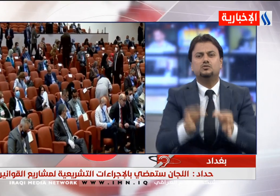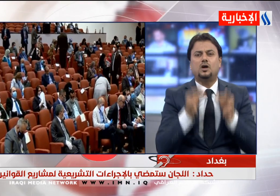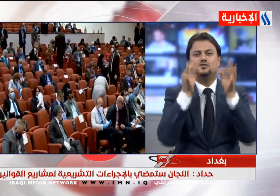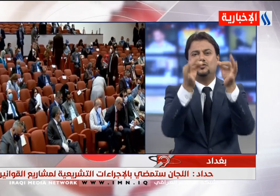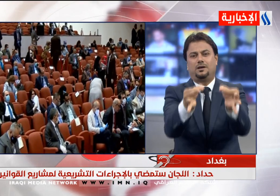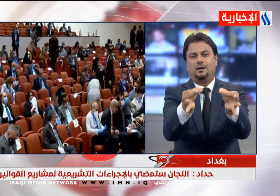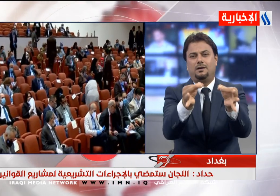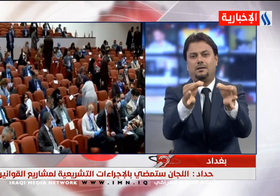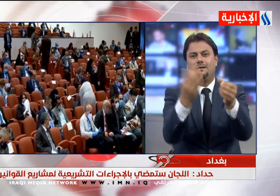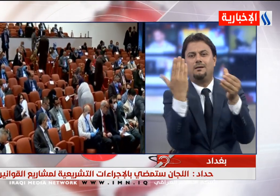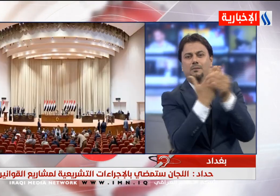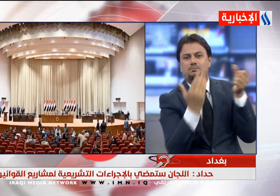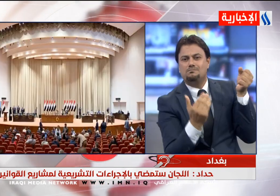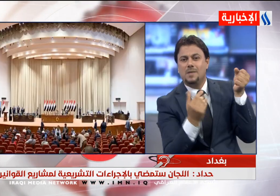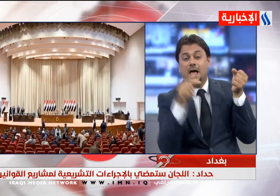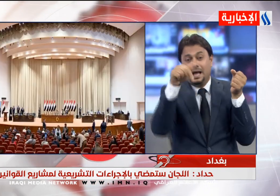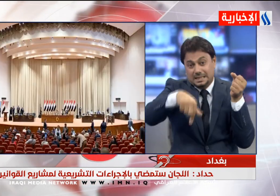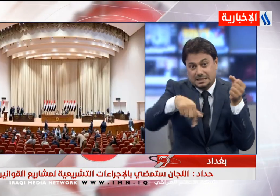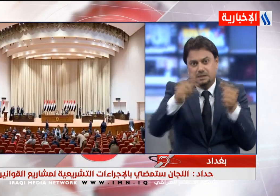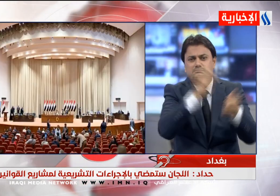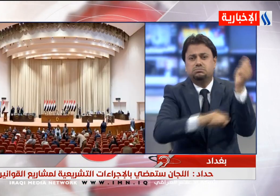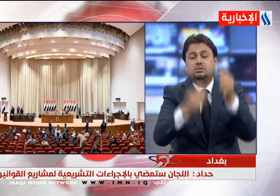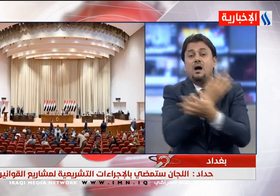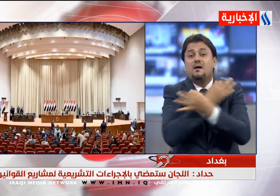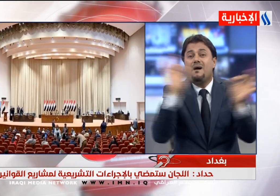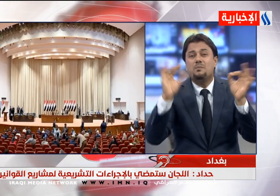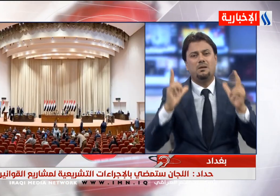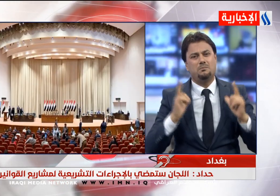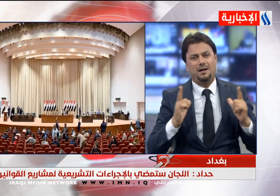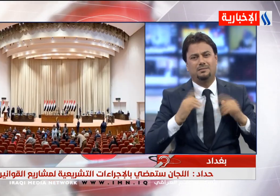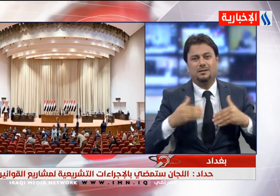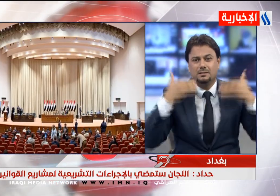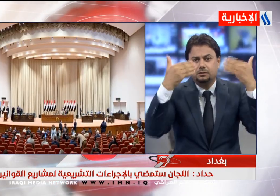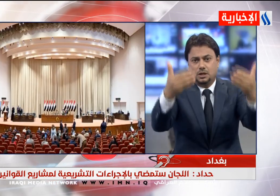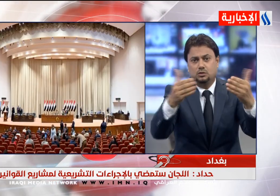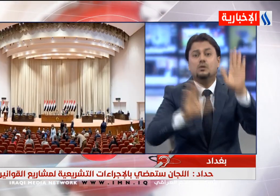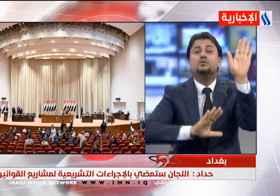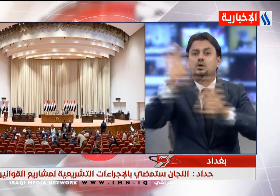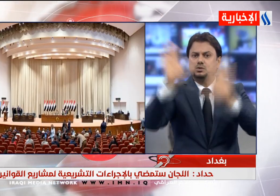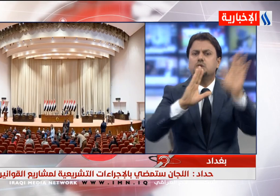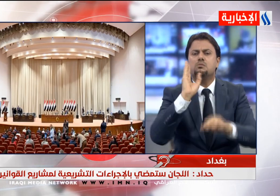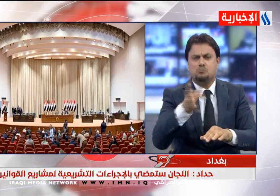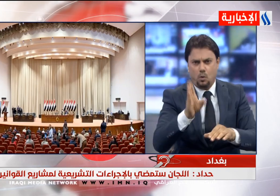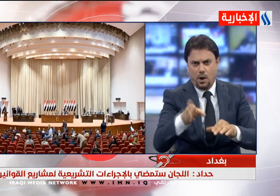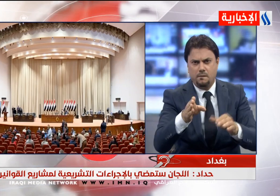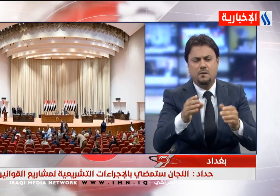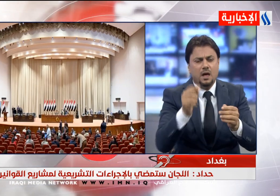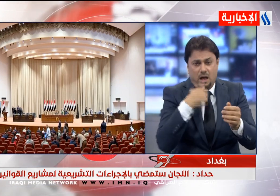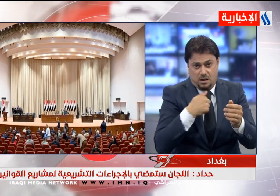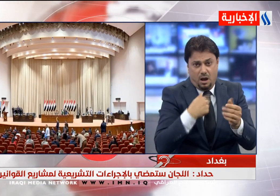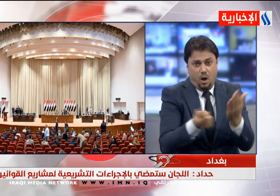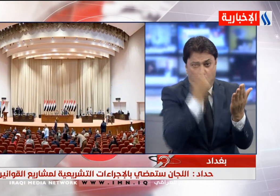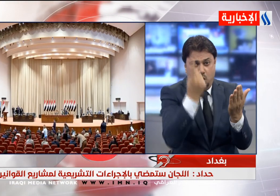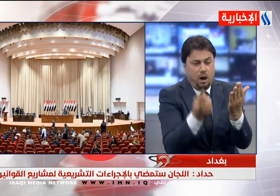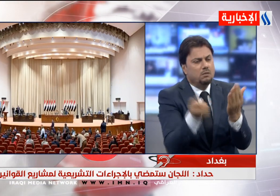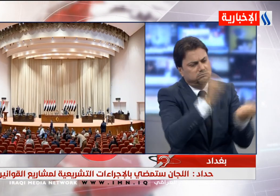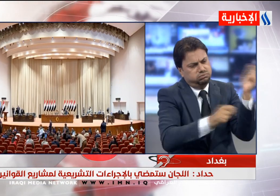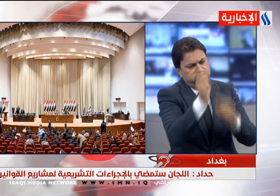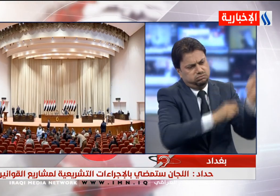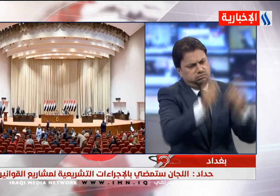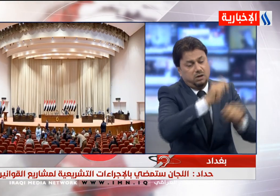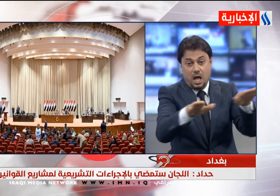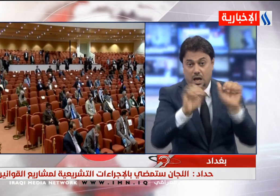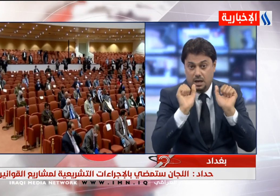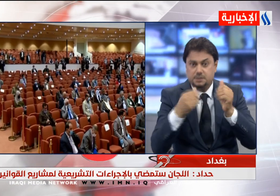ولم تكتمل إجراءات تشريعها وأن البرلمان سيمضي بالتصويت عليها بعد إكمالها وتوحيد الأراء